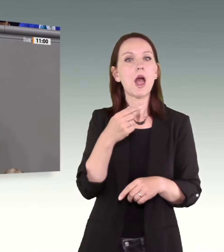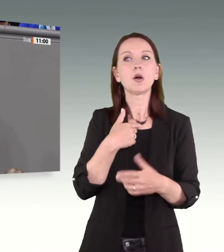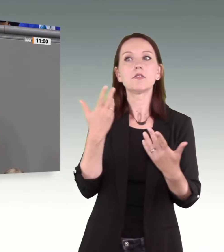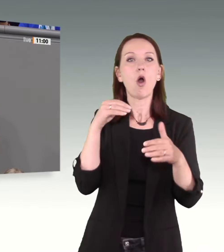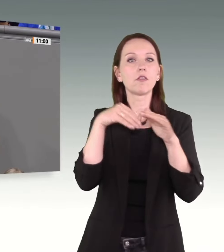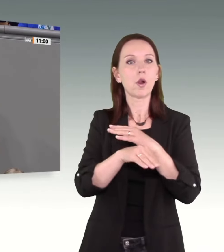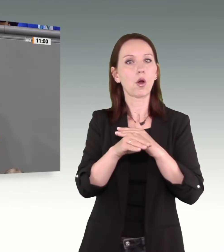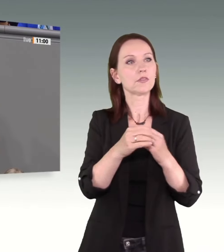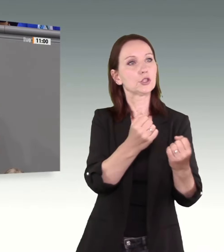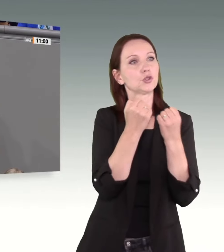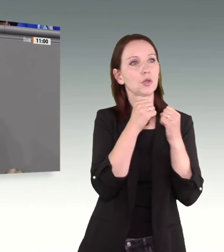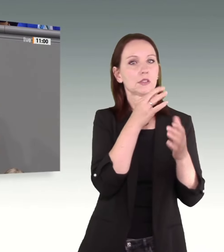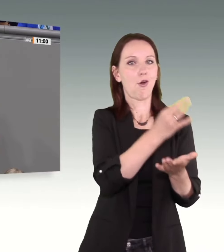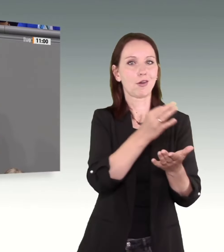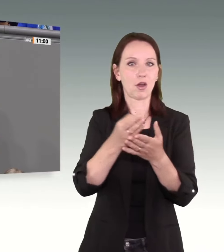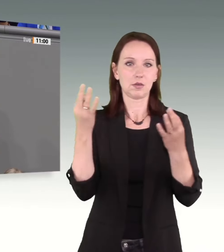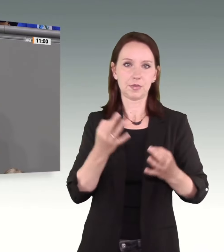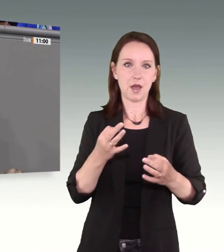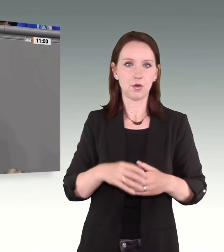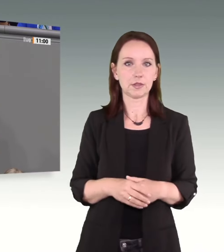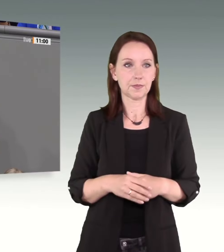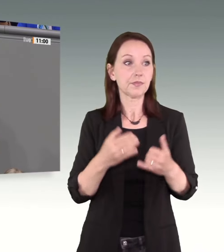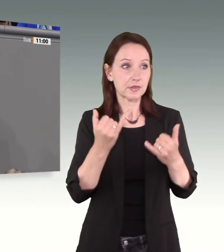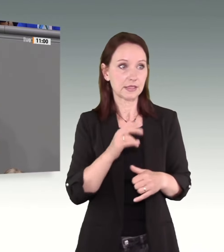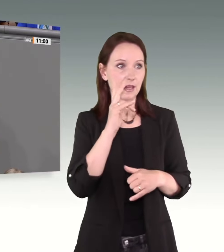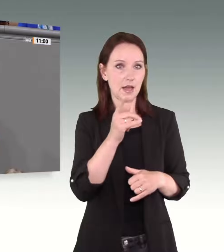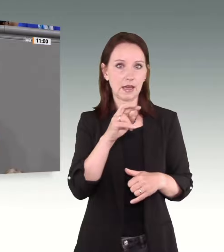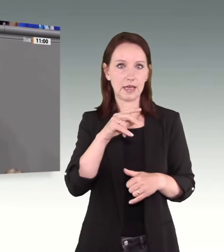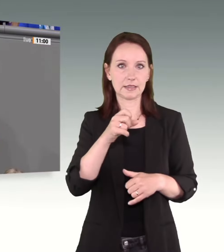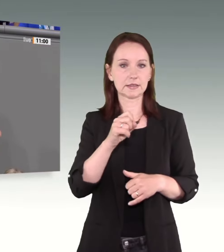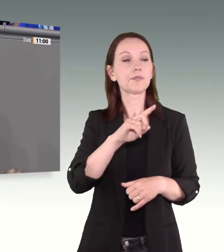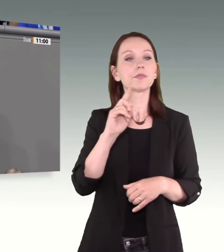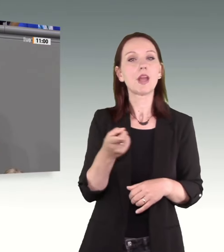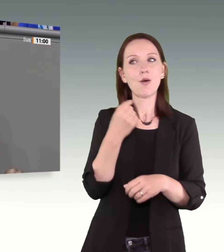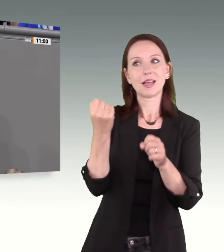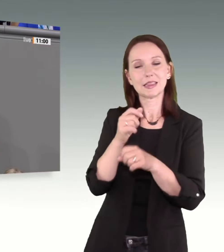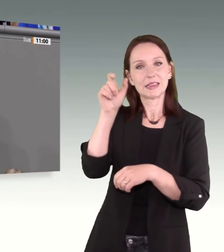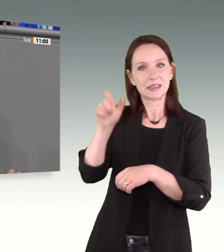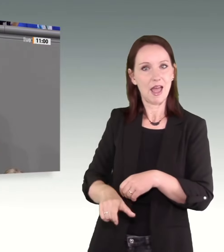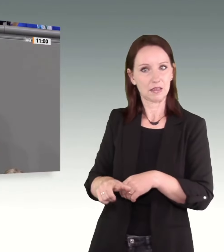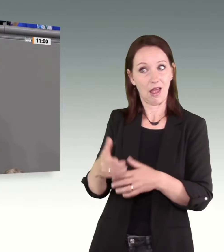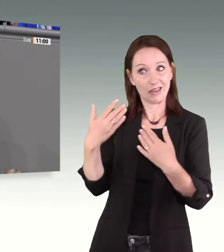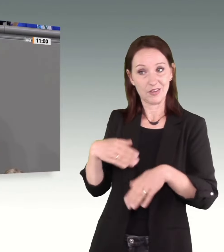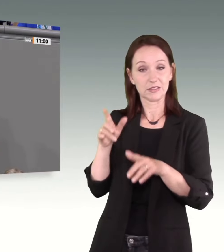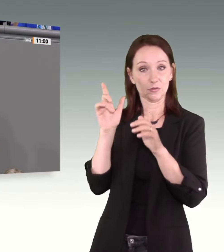Und auch die Überwachung von Tätern mit elektronischen Fußfesseln kann, soweit stimme ich Ihnen zu, ein